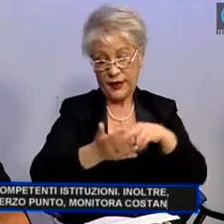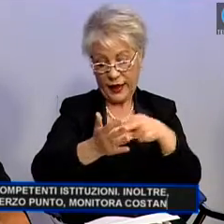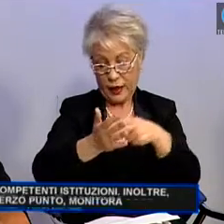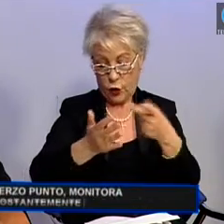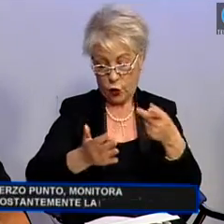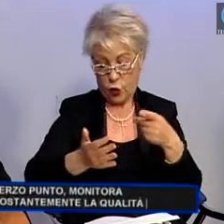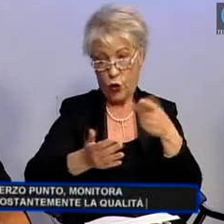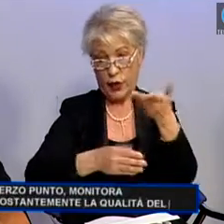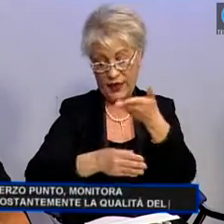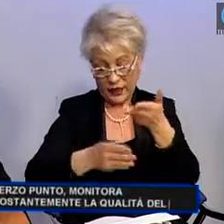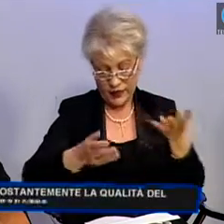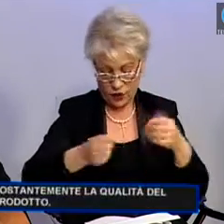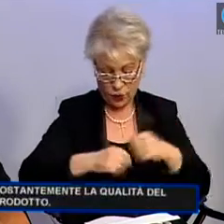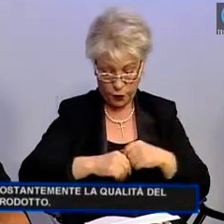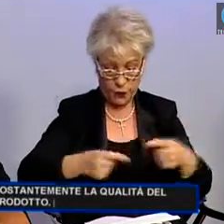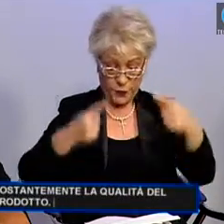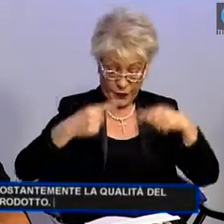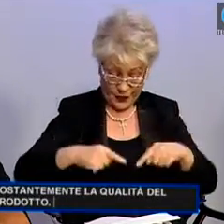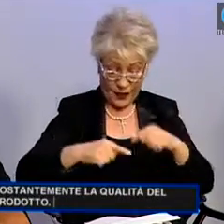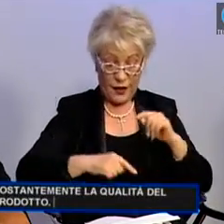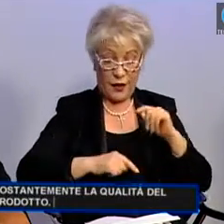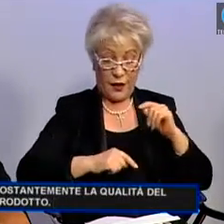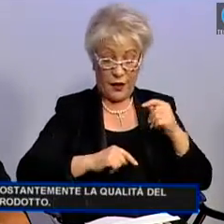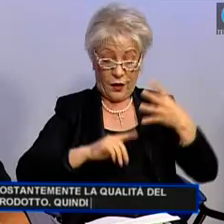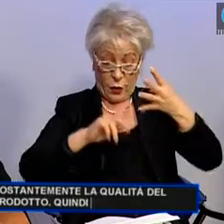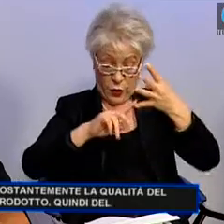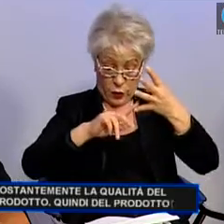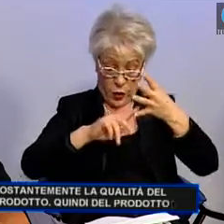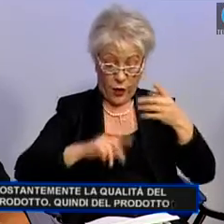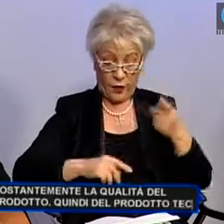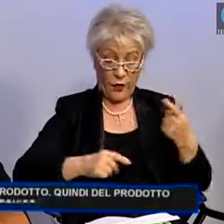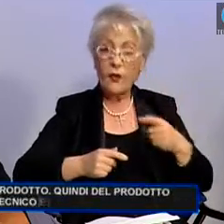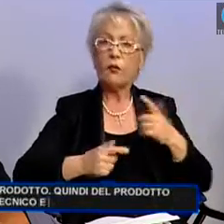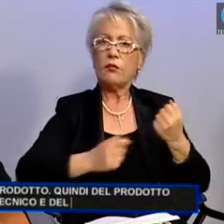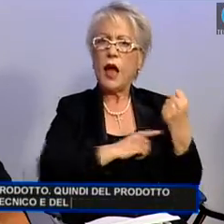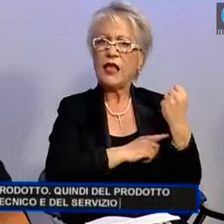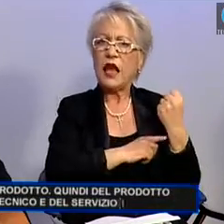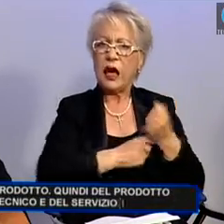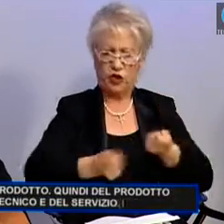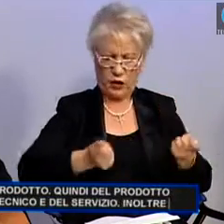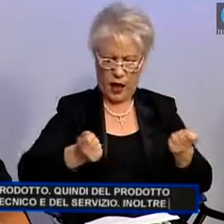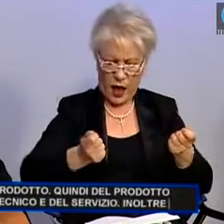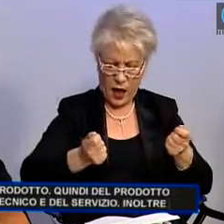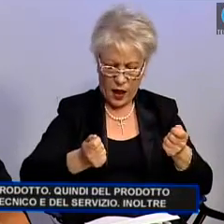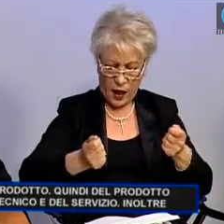quindi del prodotto tecnico e del servizio. Inoltre,